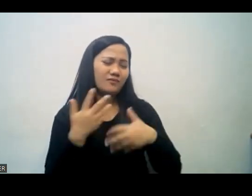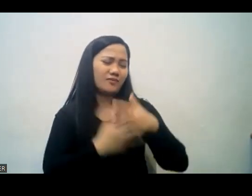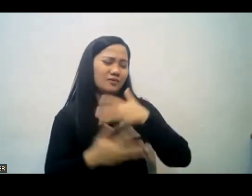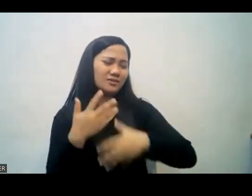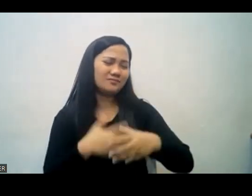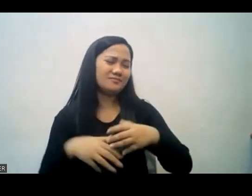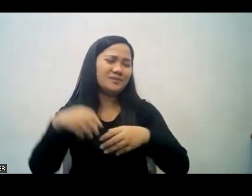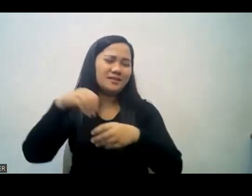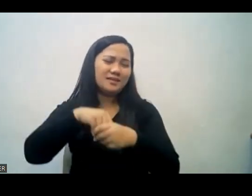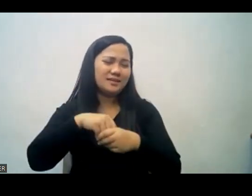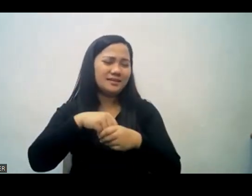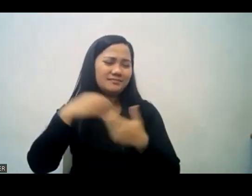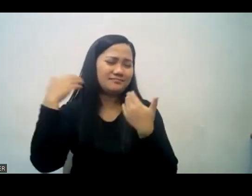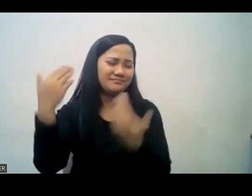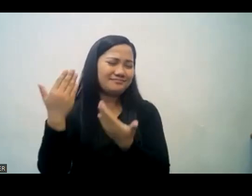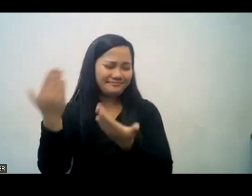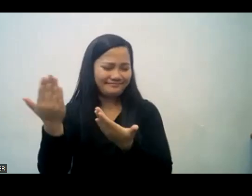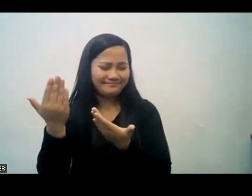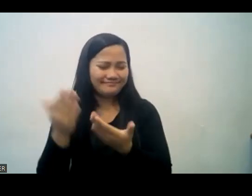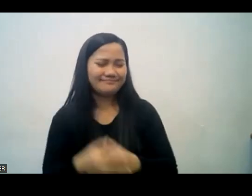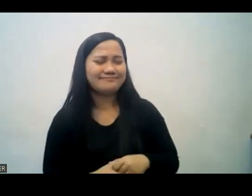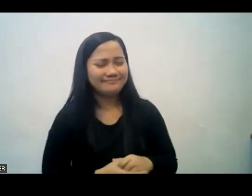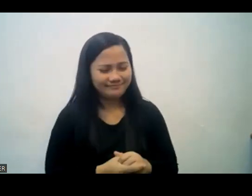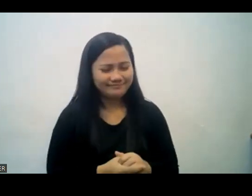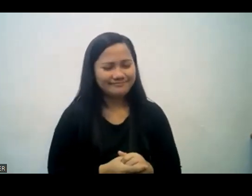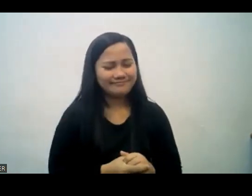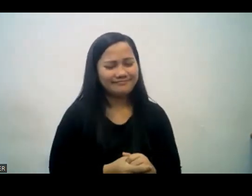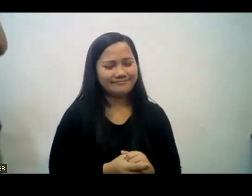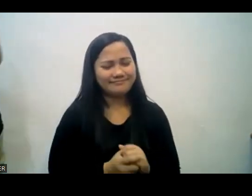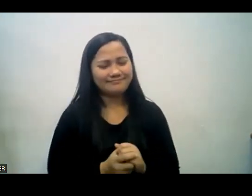ikaw po ang nagpahintulot na magkaroon po kami ng fellowship kasama ka